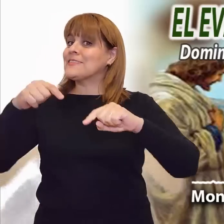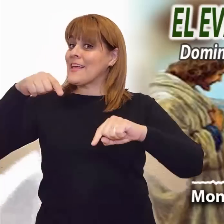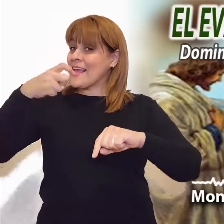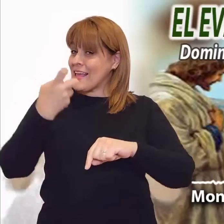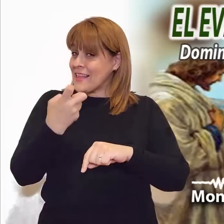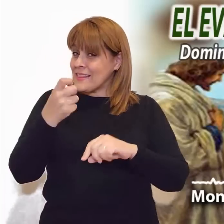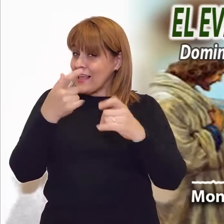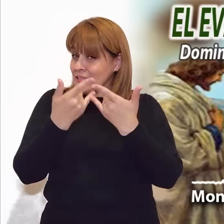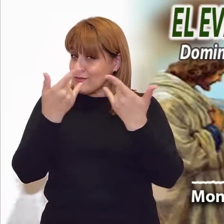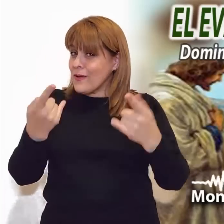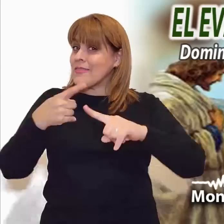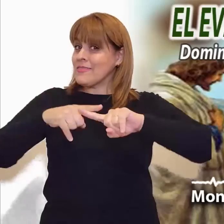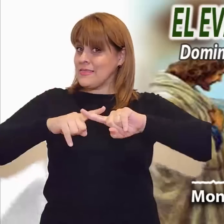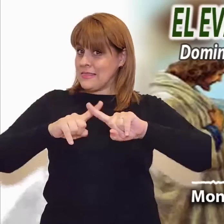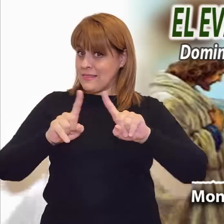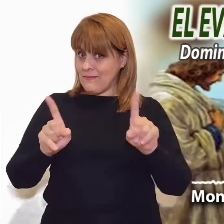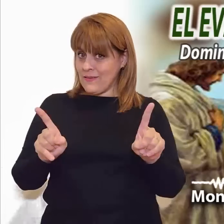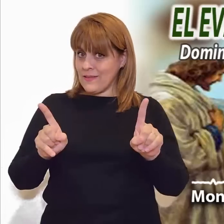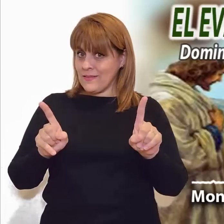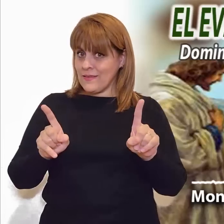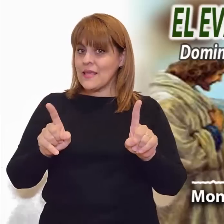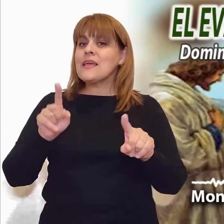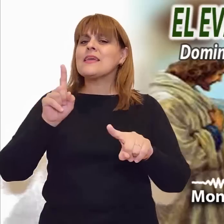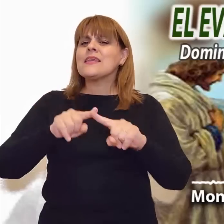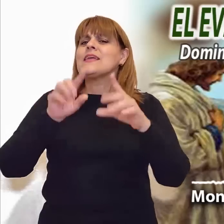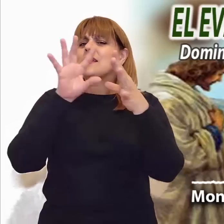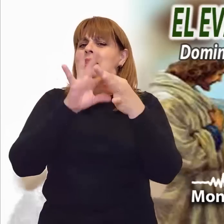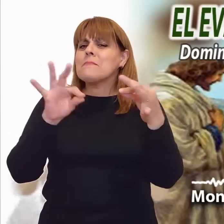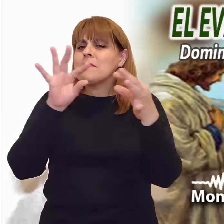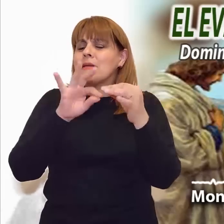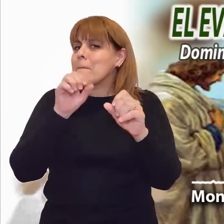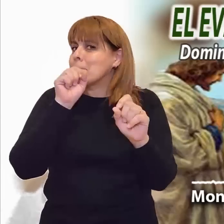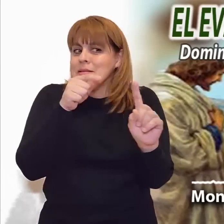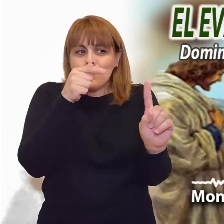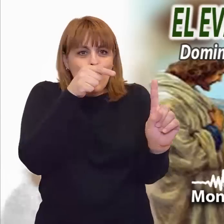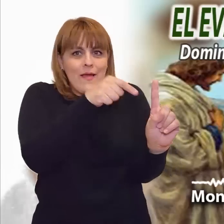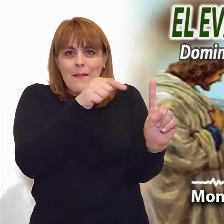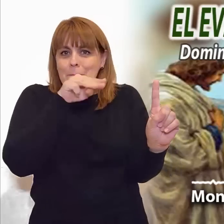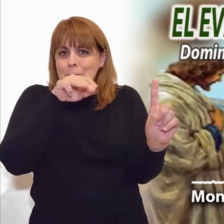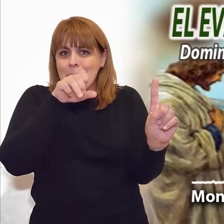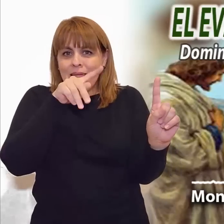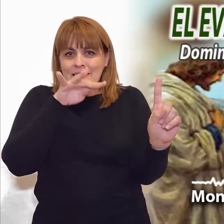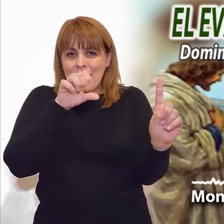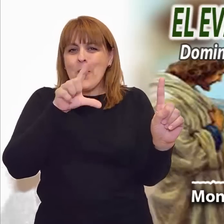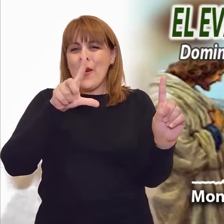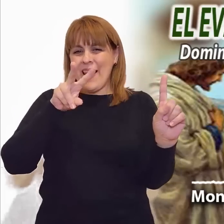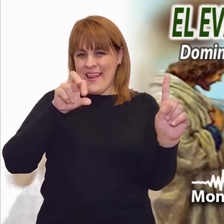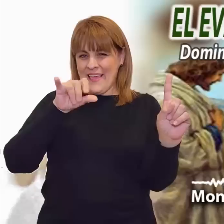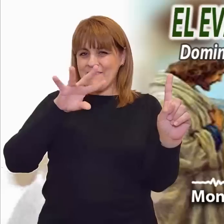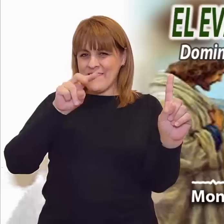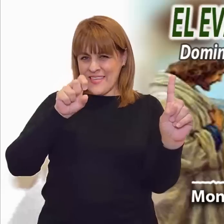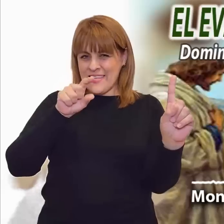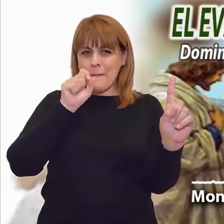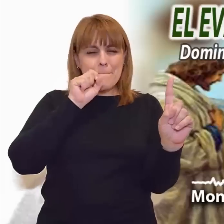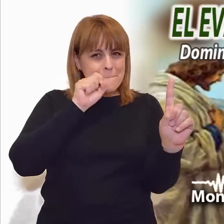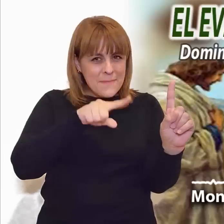pecados, sino para invitarlos a seguirlo y construir su reino. Esto no lo